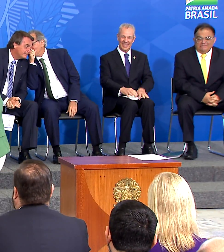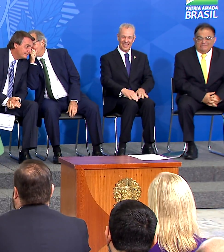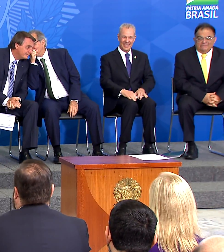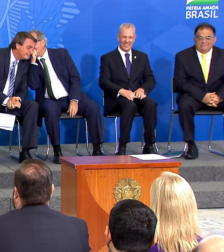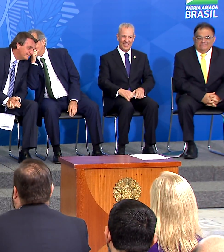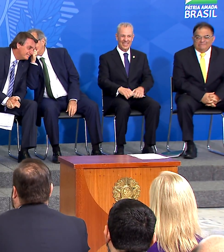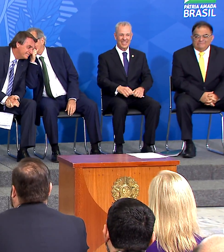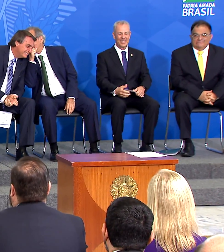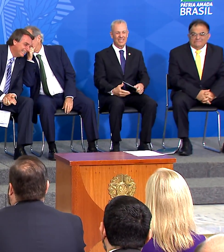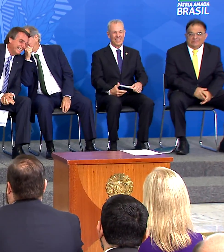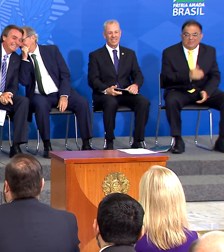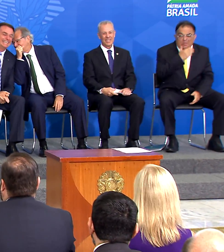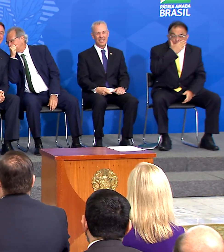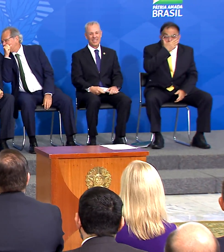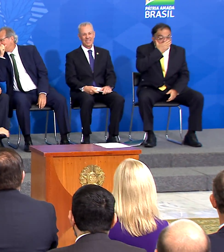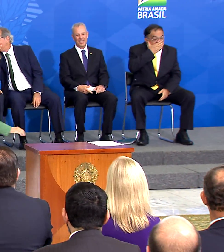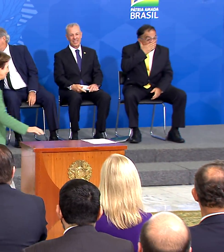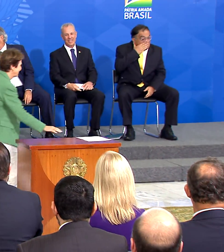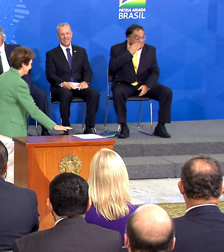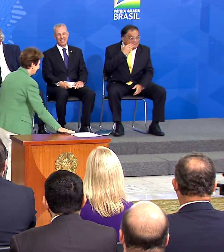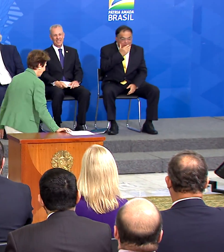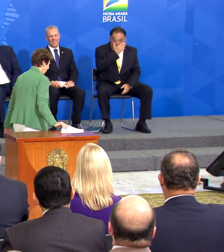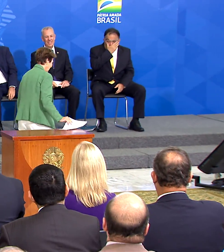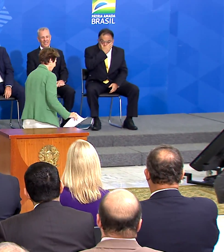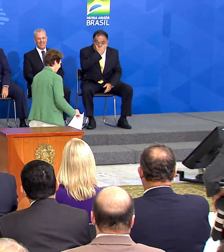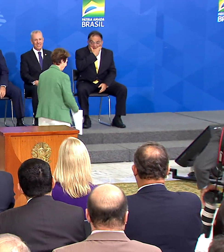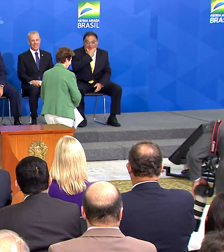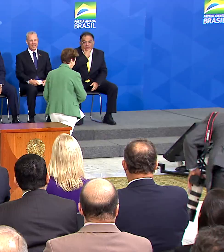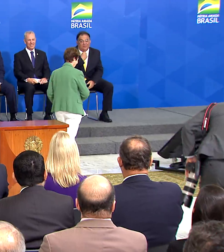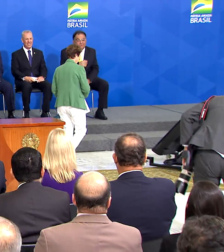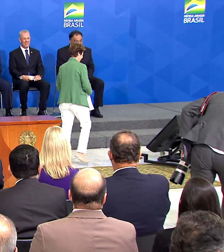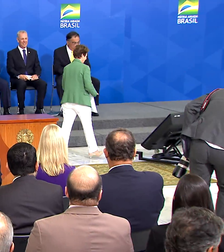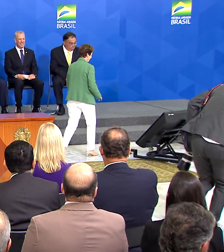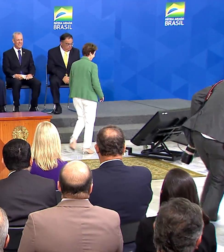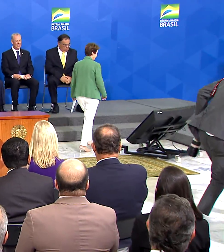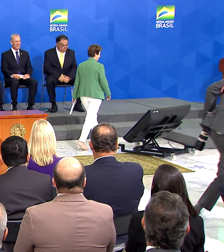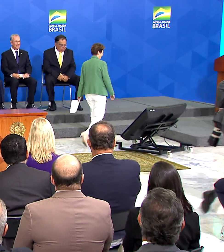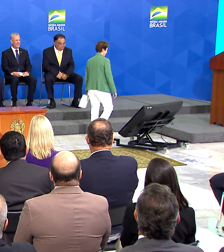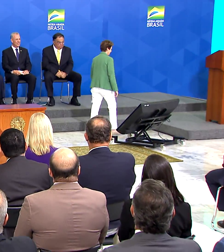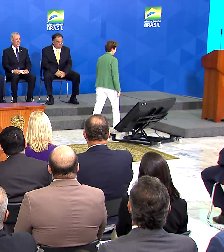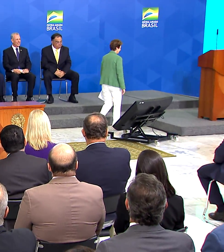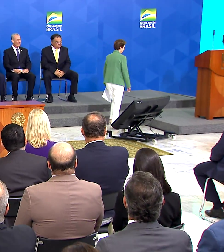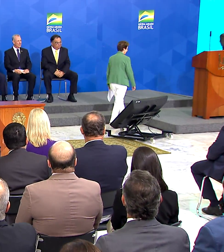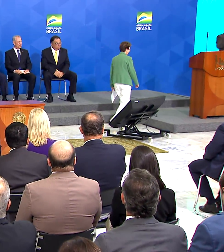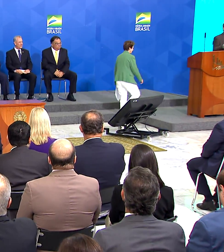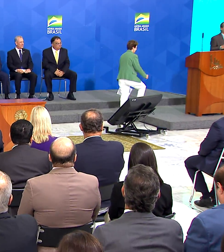Ouviremos agora a ministra da Agricultura, Pecuária e Abastecimento, Tereza Cristiana.